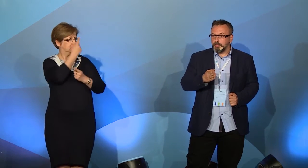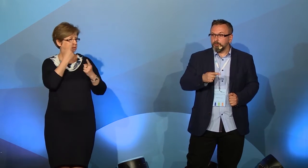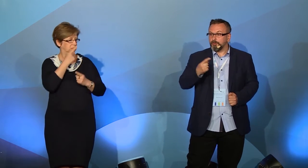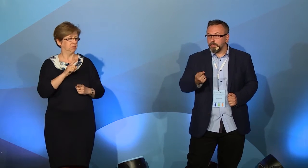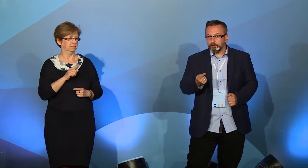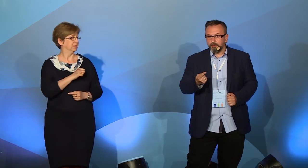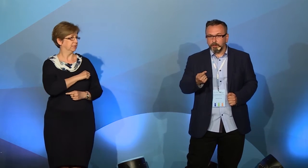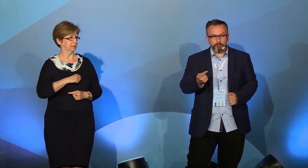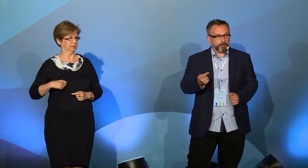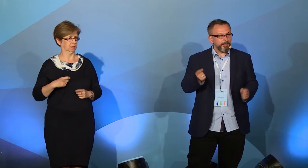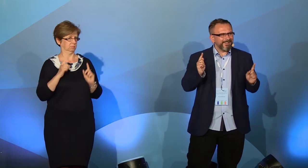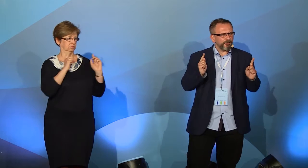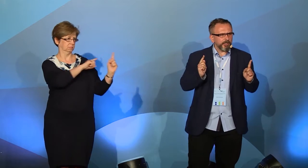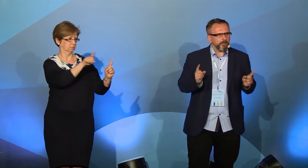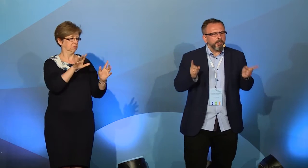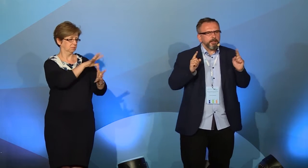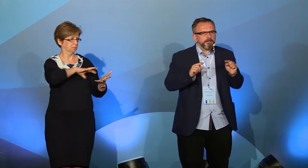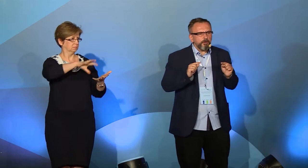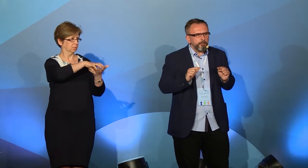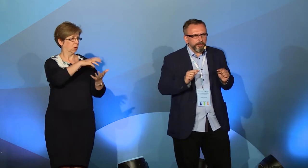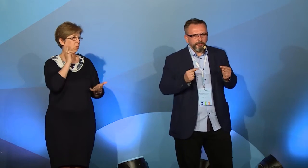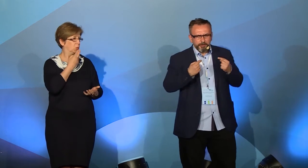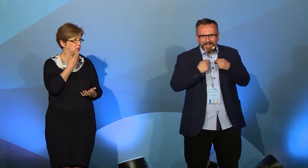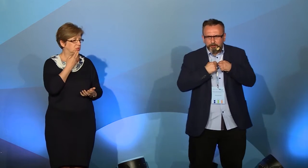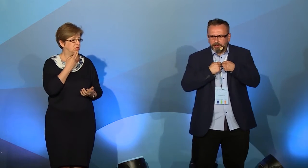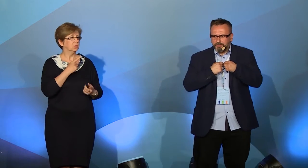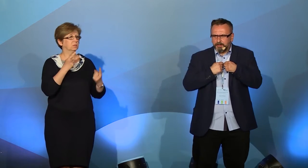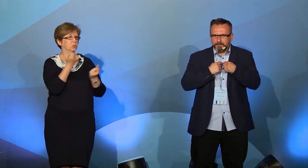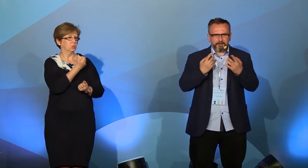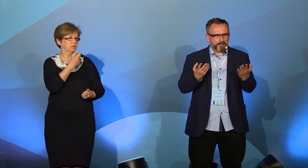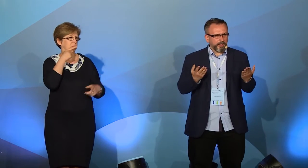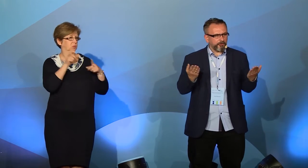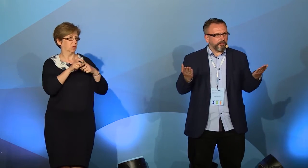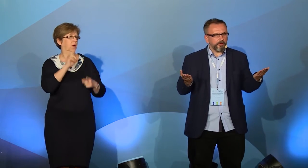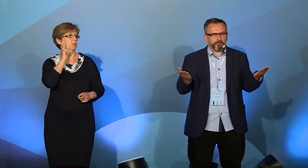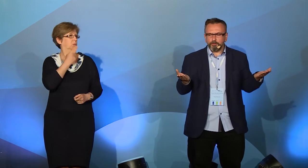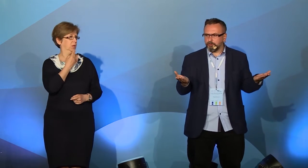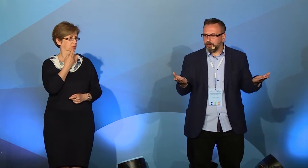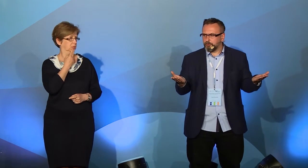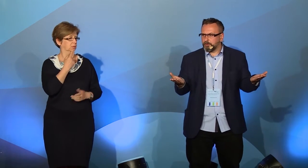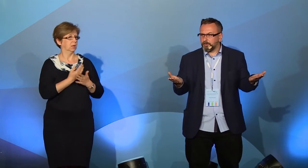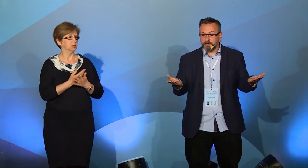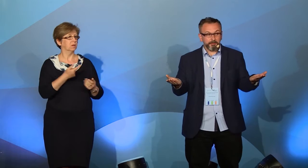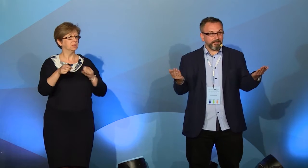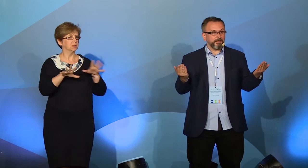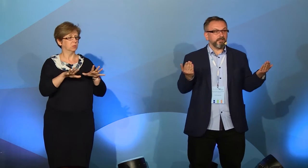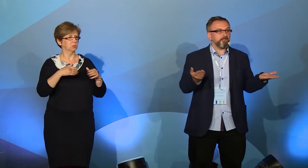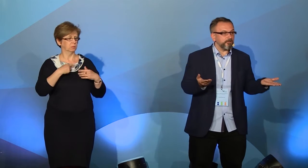używają słowa głuchy. Dlaczego? Chcą być, ich autodefinicja jest taka, że chcą swoją tożsamość budować na tym, jacy są,